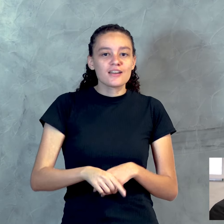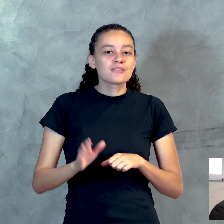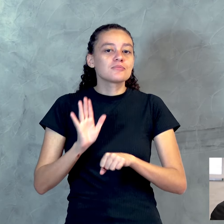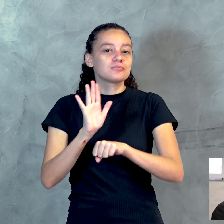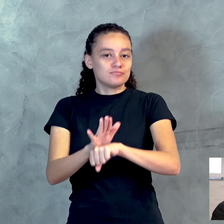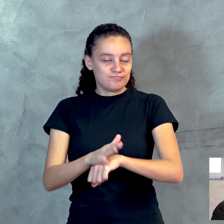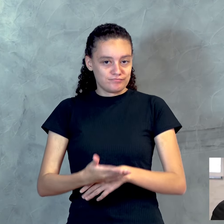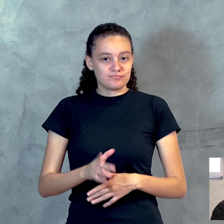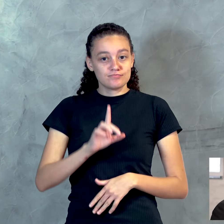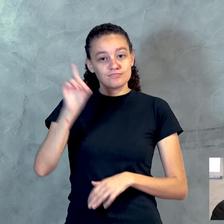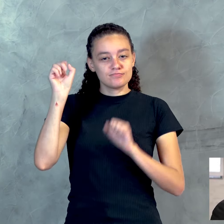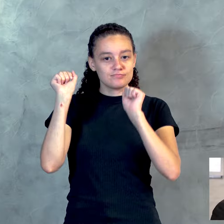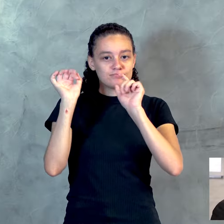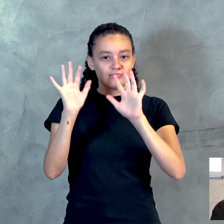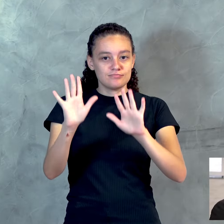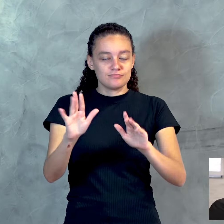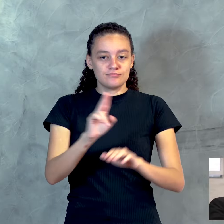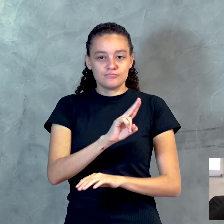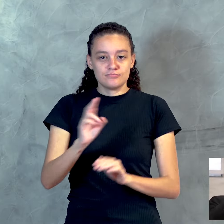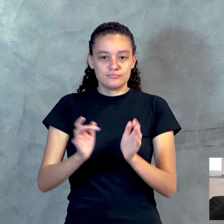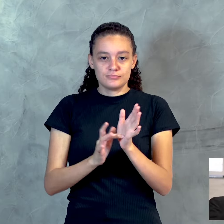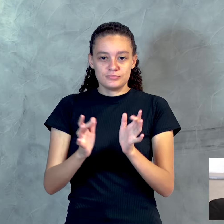servir. Deus abençoe em nome de Jesus.